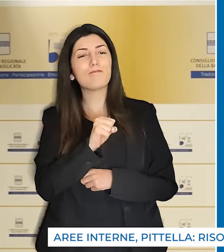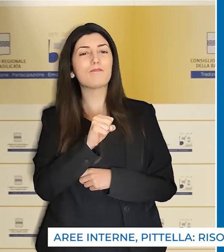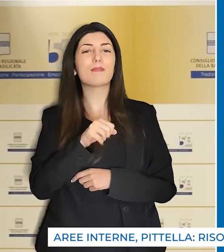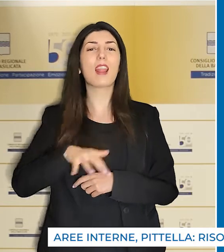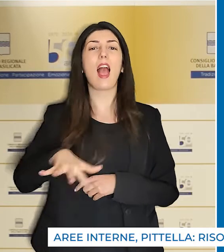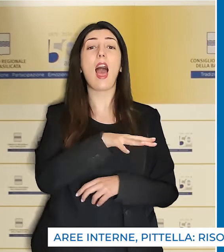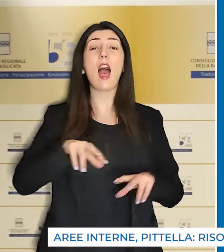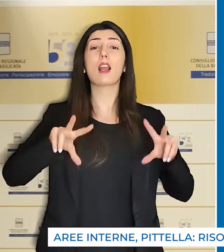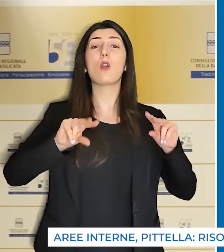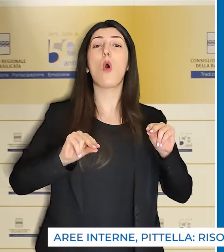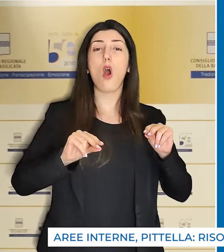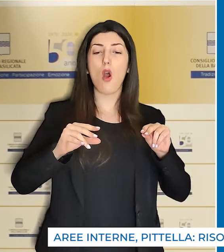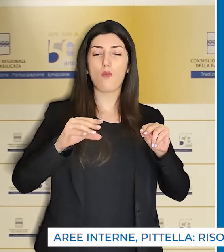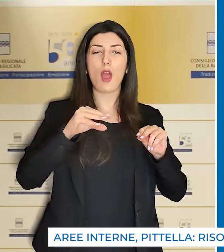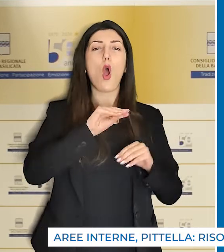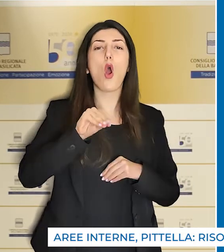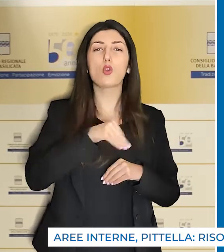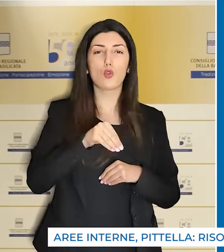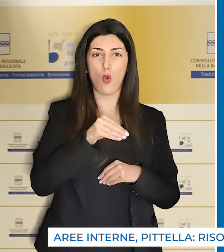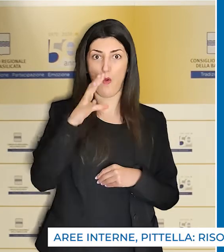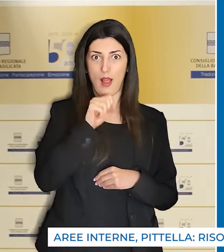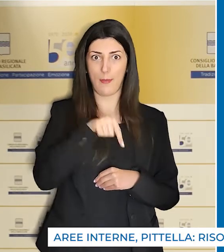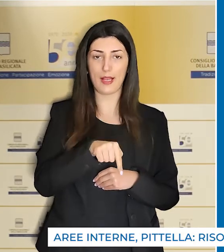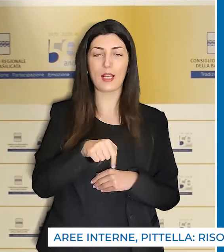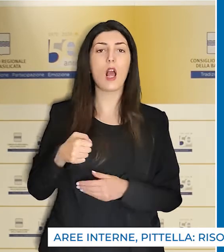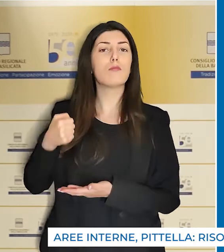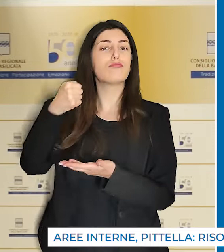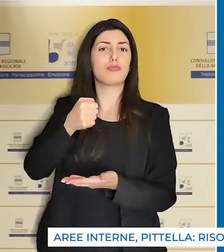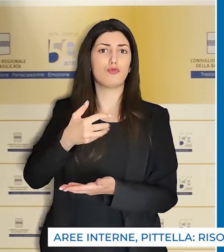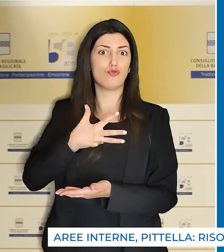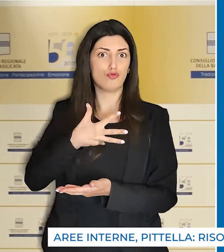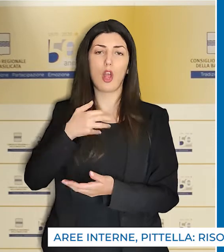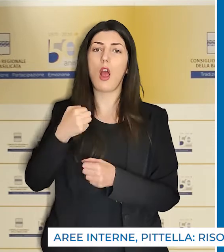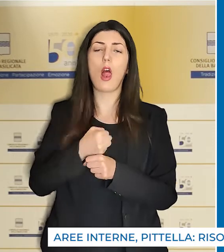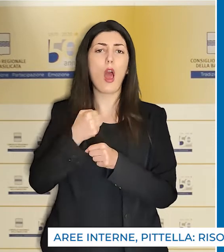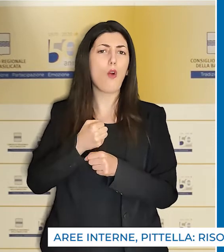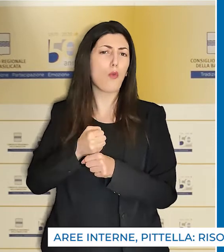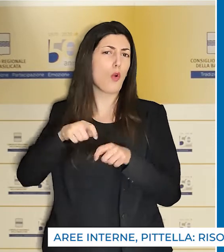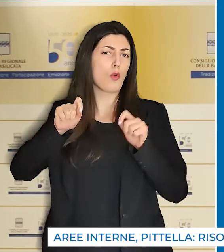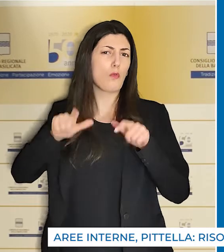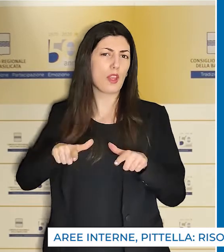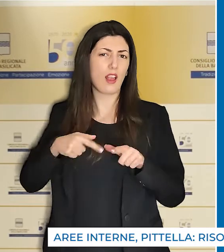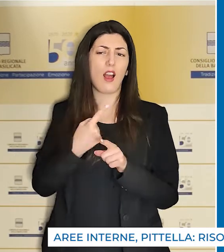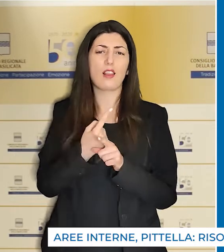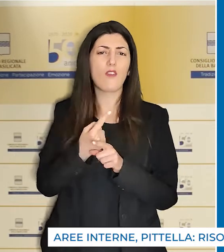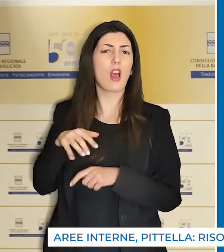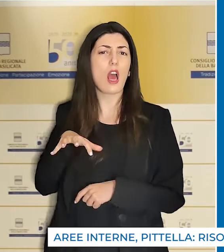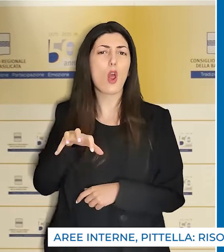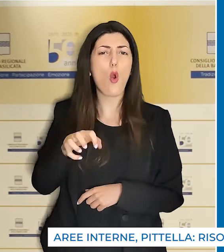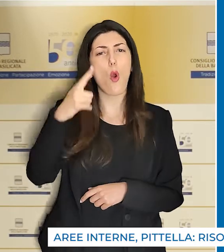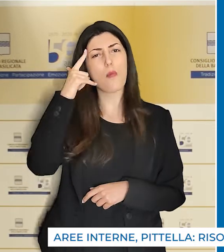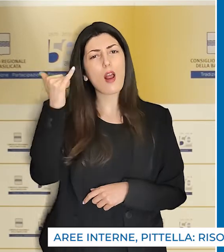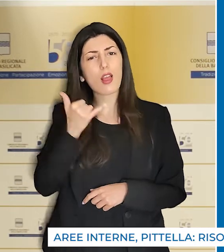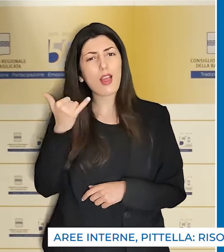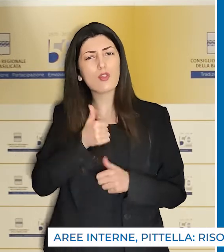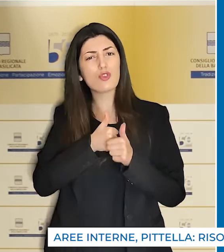di nuove aree. Ci sono risorse e tanto lavoro già avviato da recuperare con intelligenza